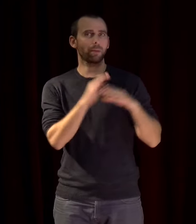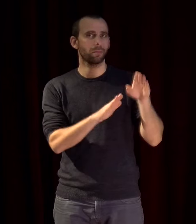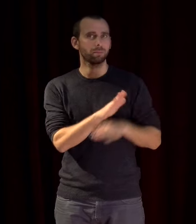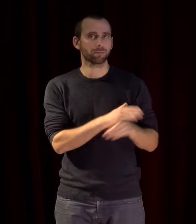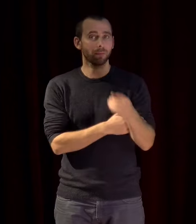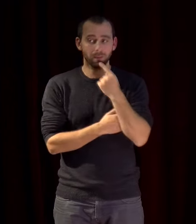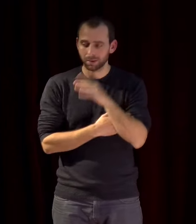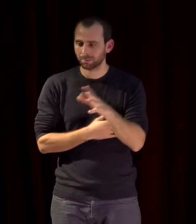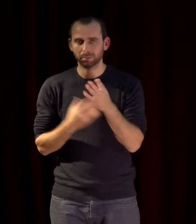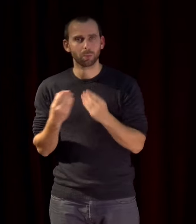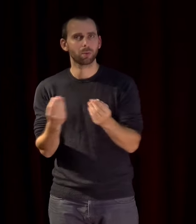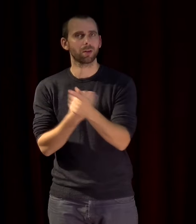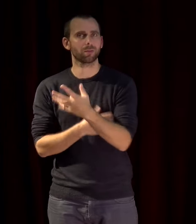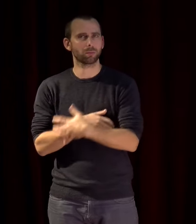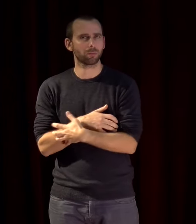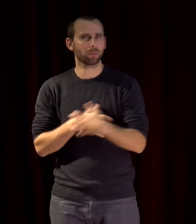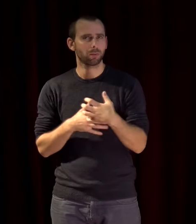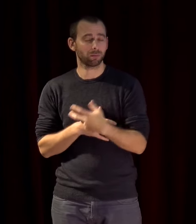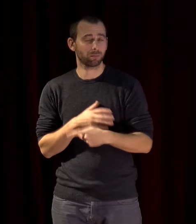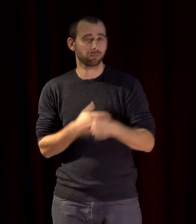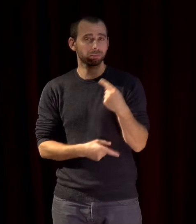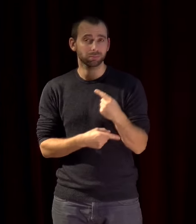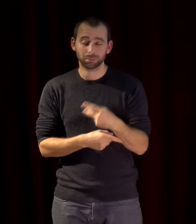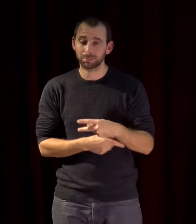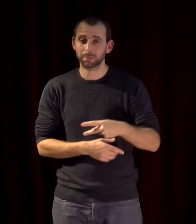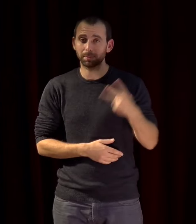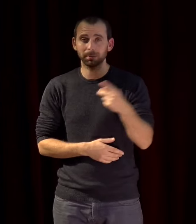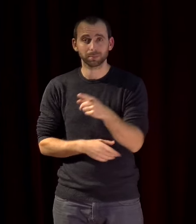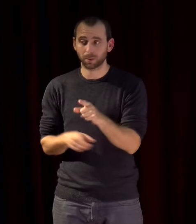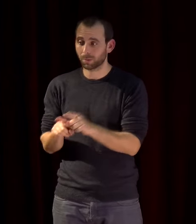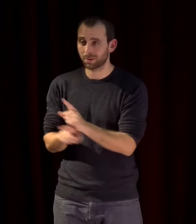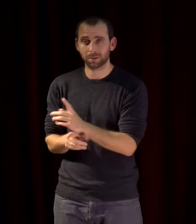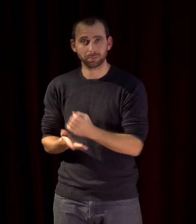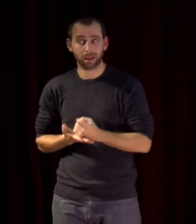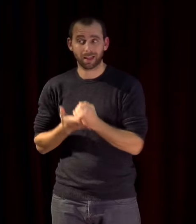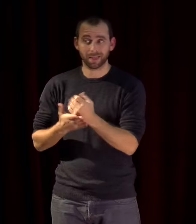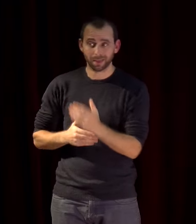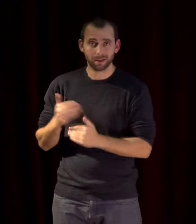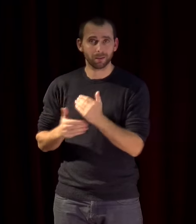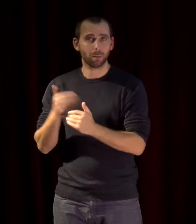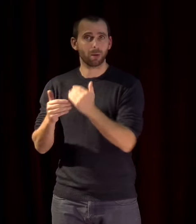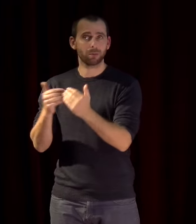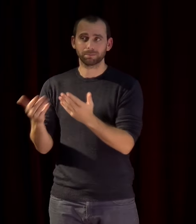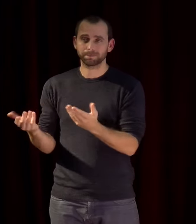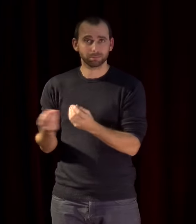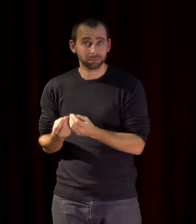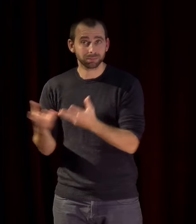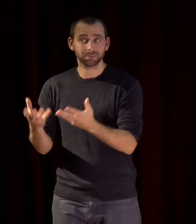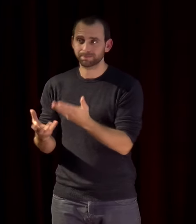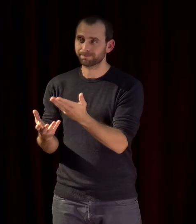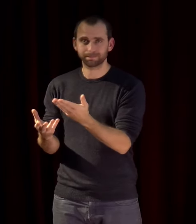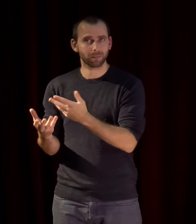populations dans un contexte de diminution généralisée de l'aide au développement comme vous le savez peut-être